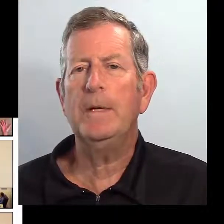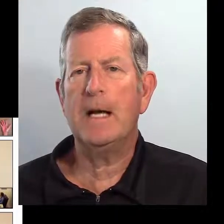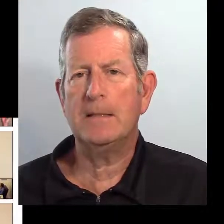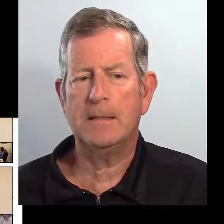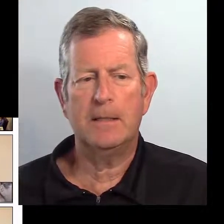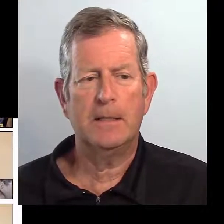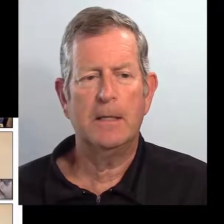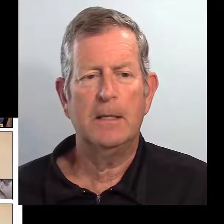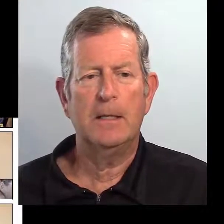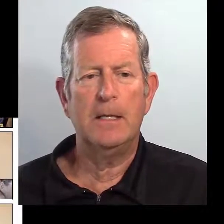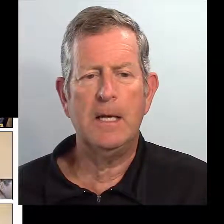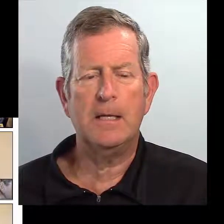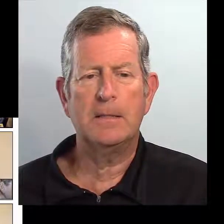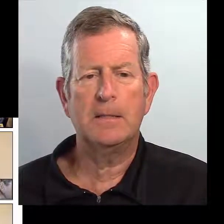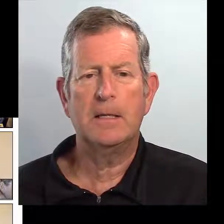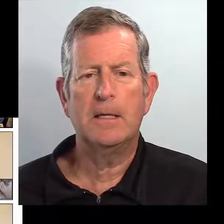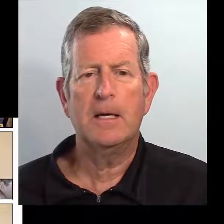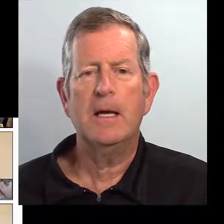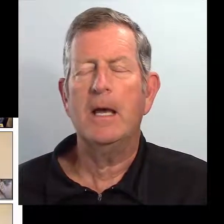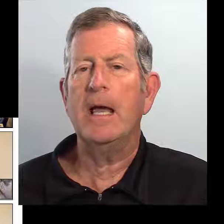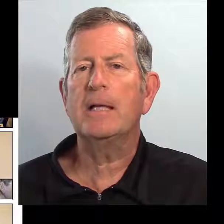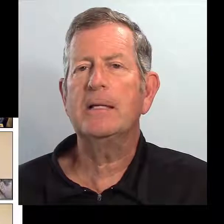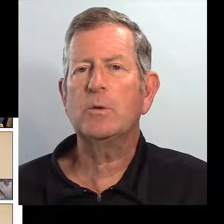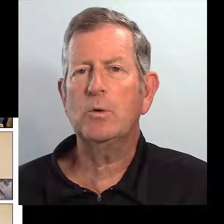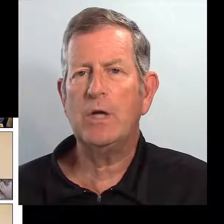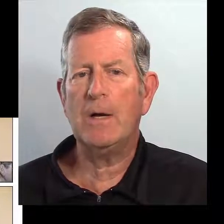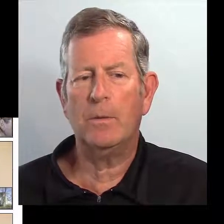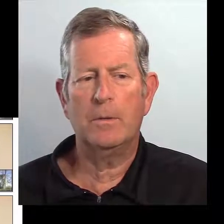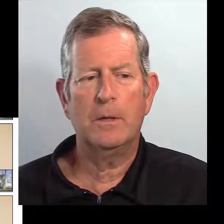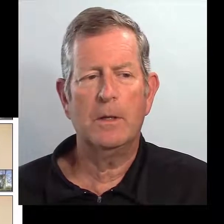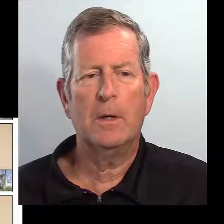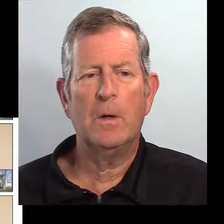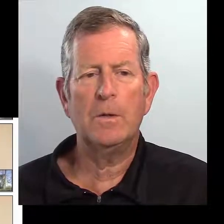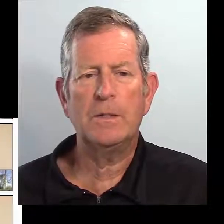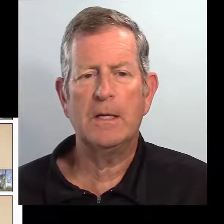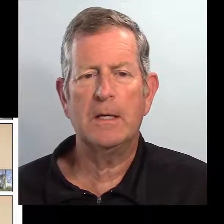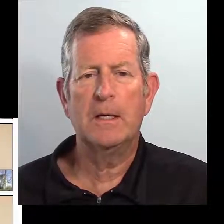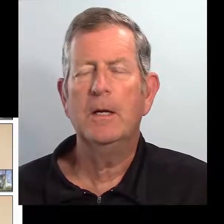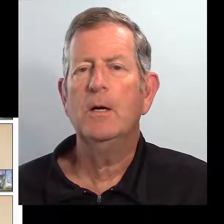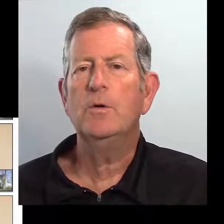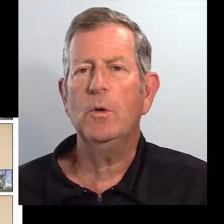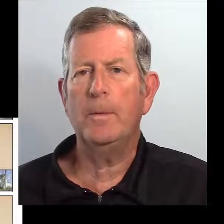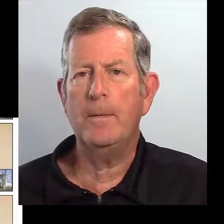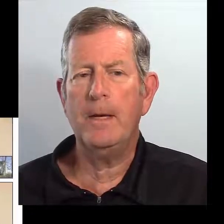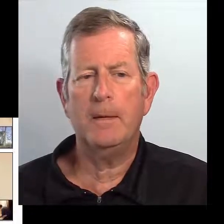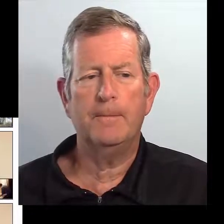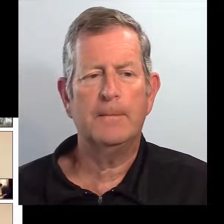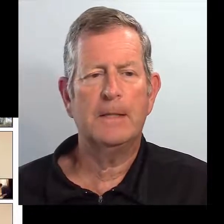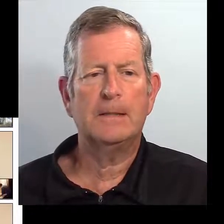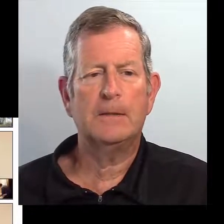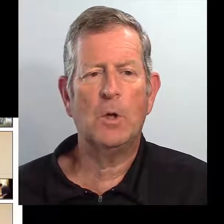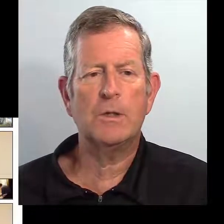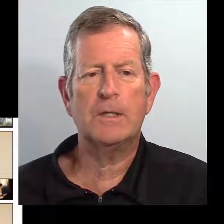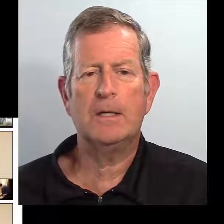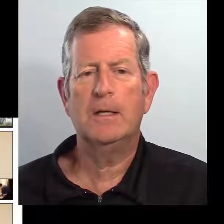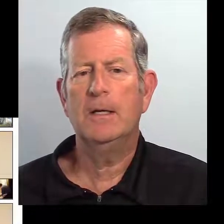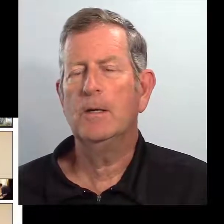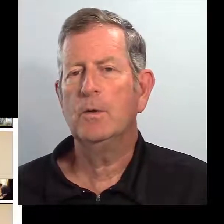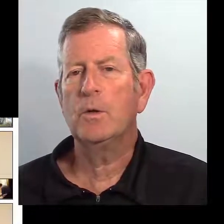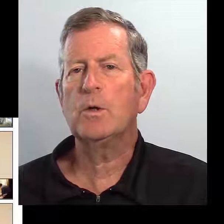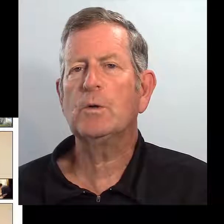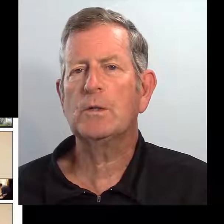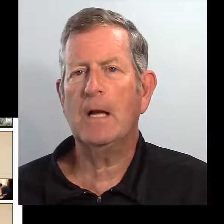Tú miraste. 10. Ellas escucharon. 11. Yo viví. 12.